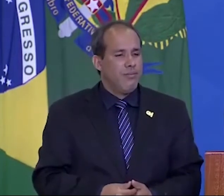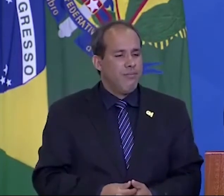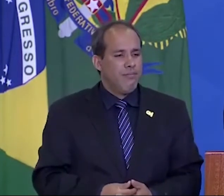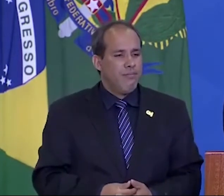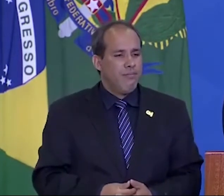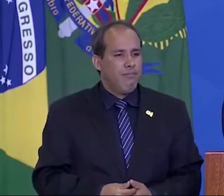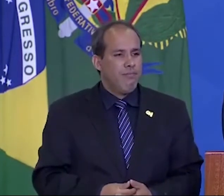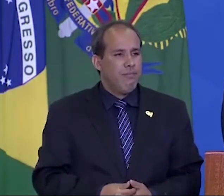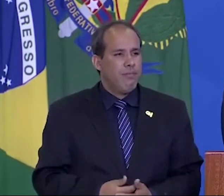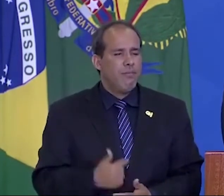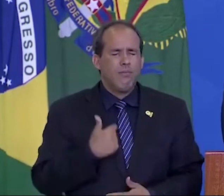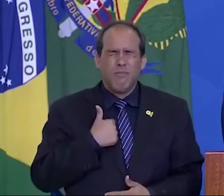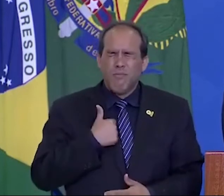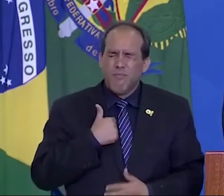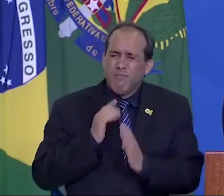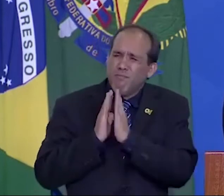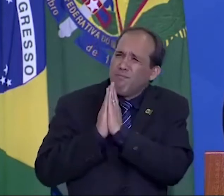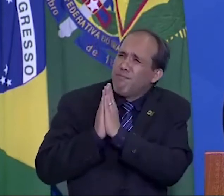eu só pedia